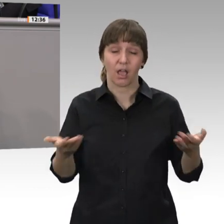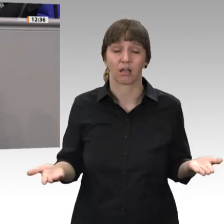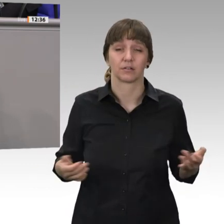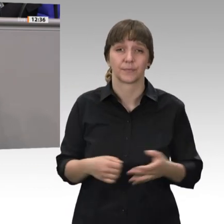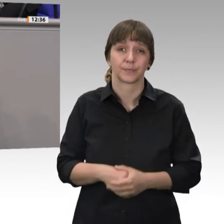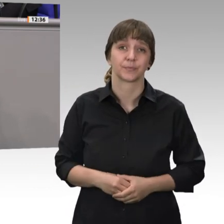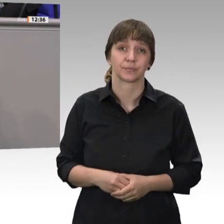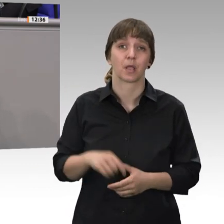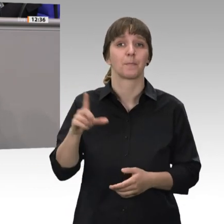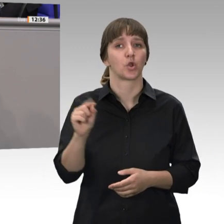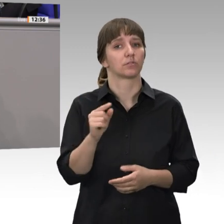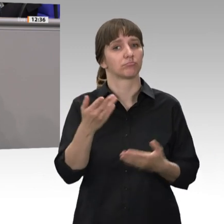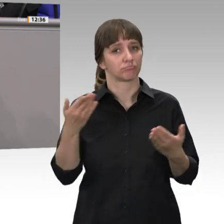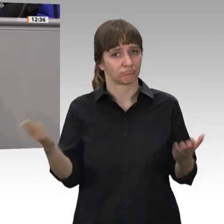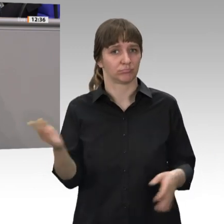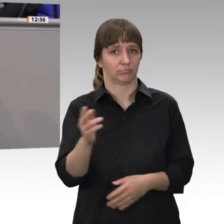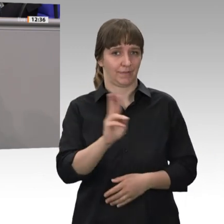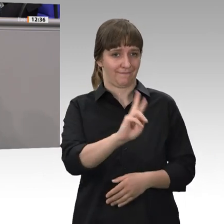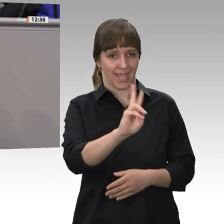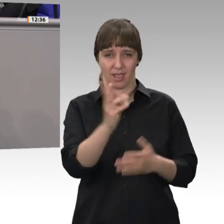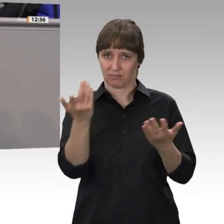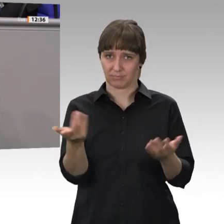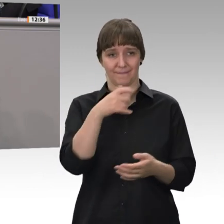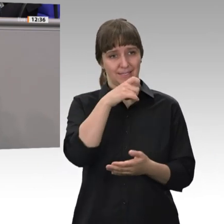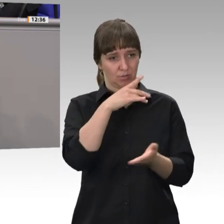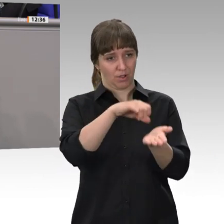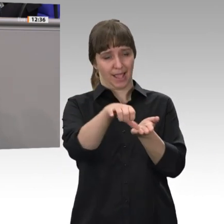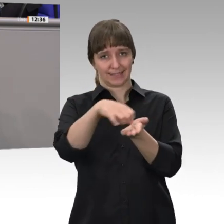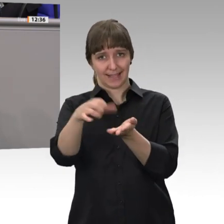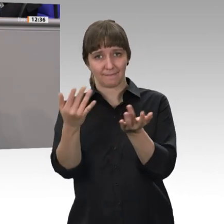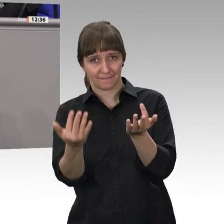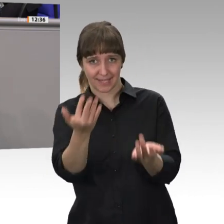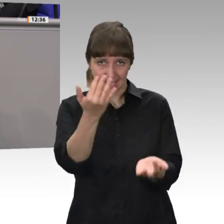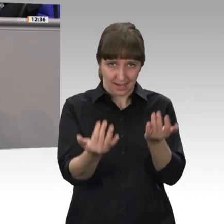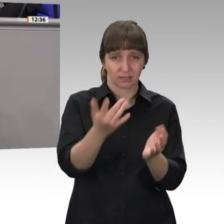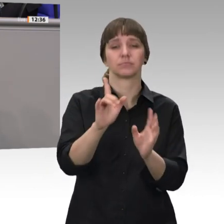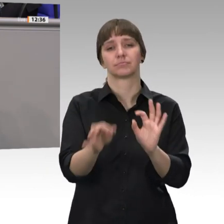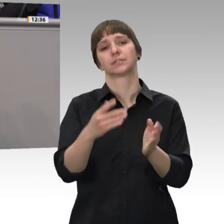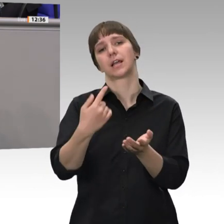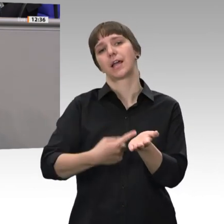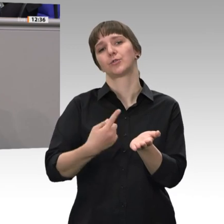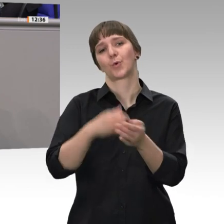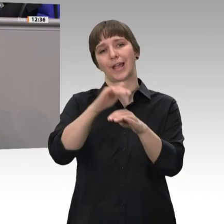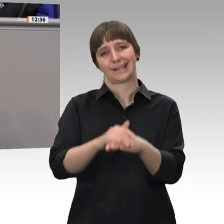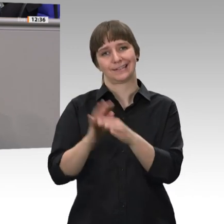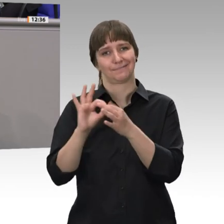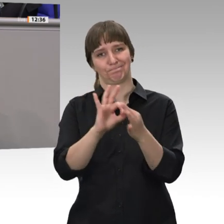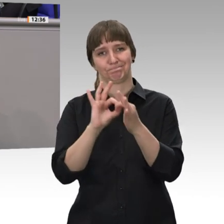jeder erwirbt sich mit den Einzahlungen in die Rentenversicherung einen Anspruch. Natürlich erwartet derjenige,